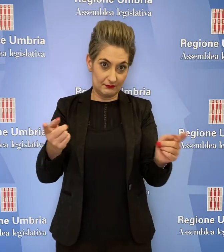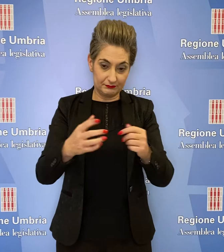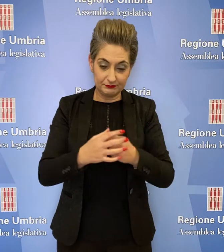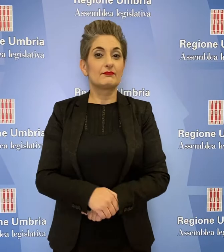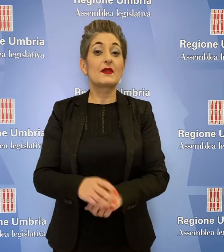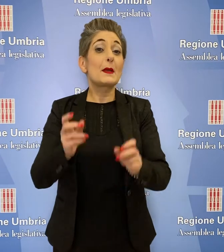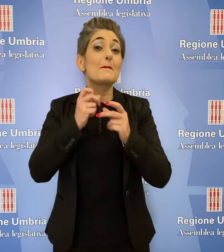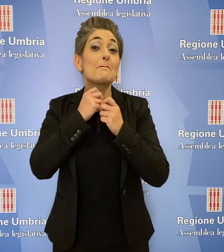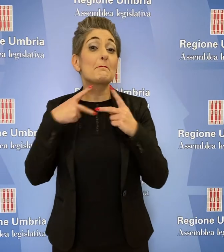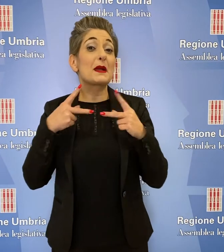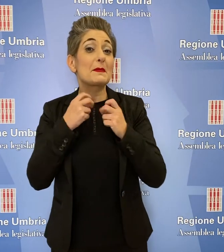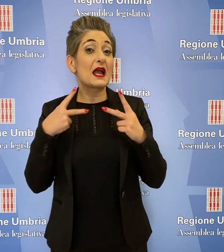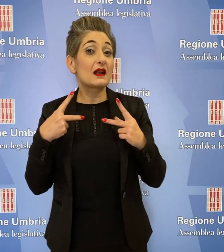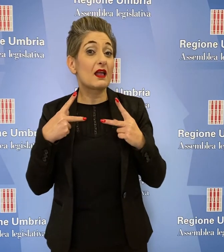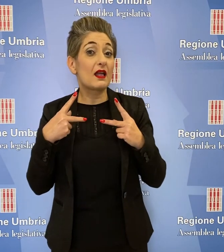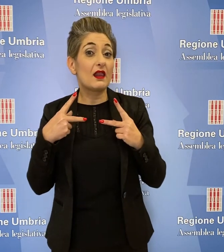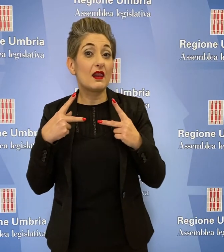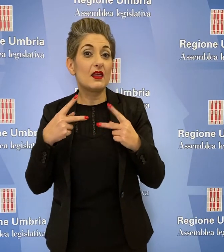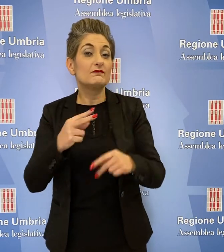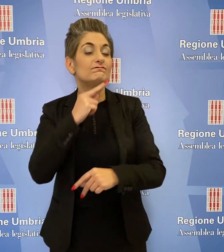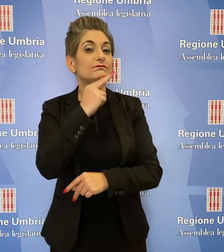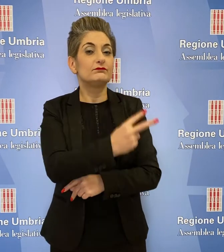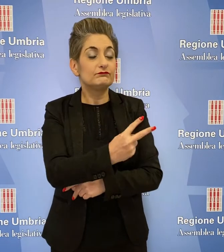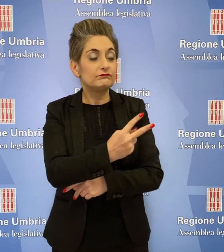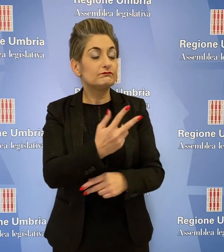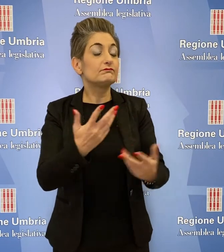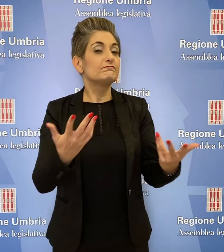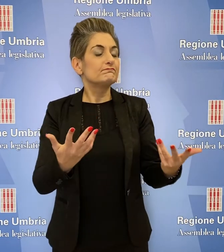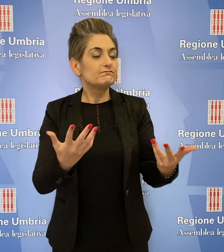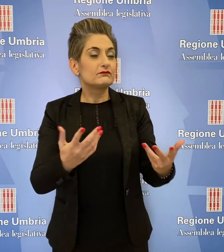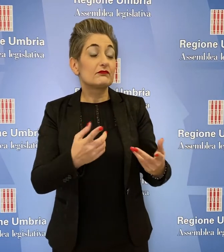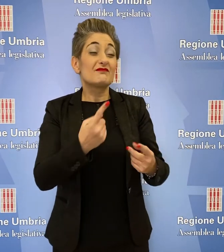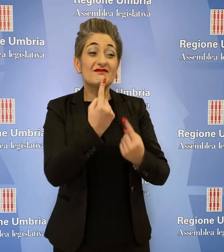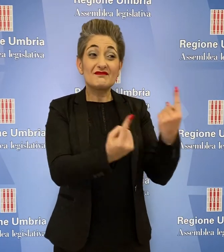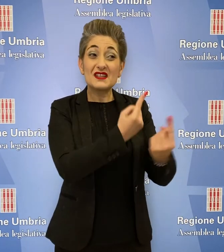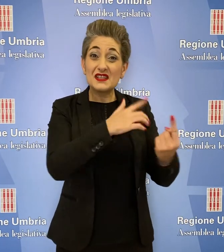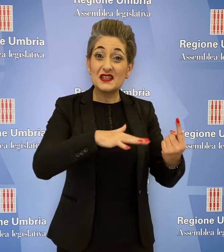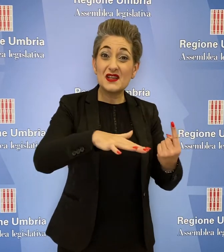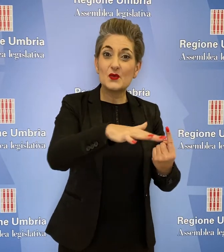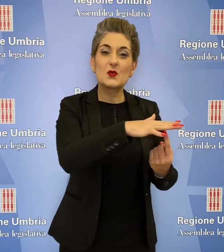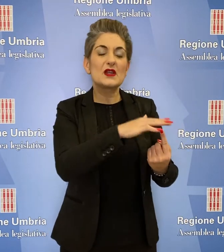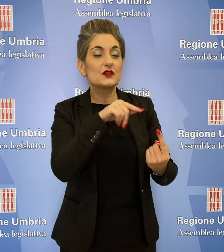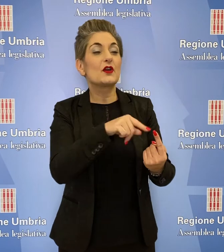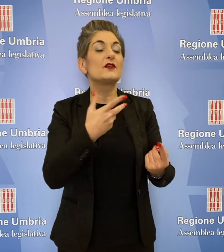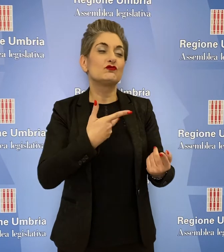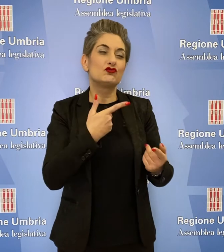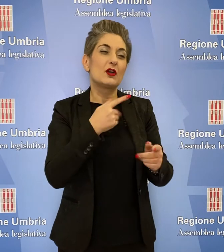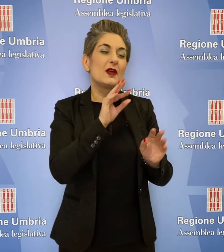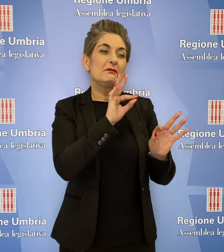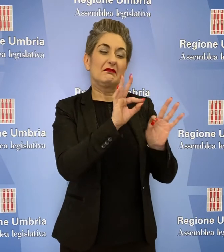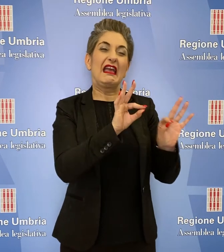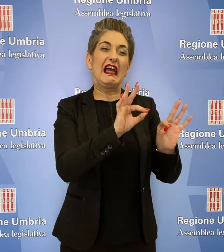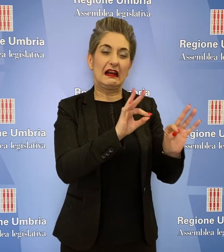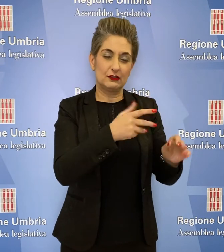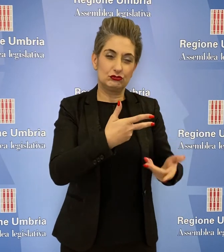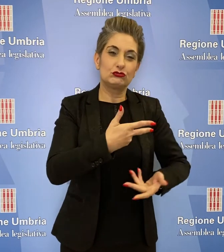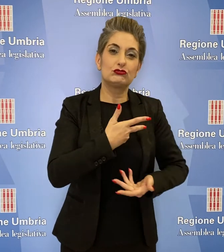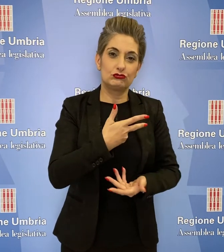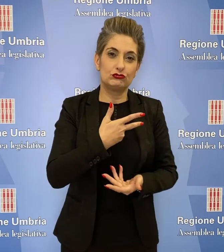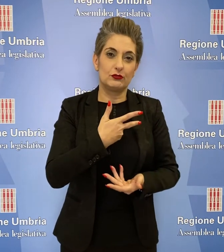Fabio Paparelli ha replicato che deve essere riconosciuta l'esistenza di alcune criticità e vanno